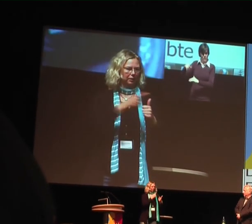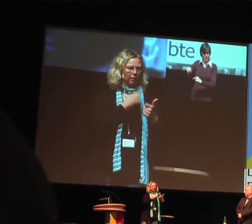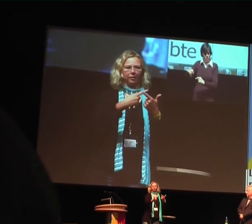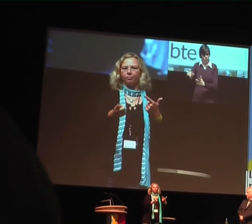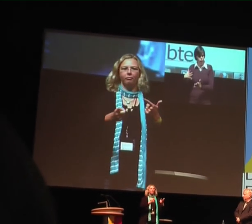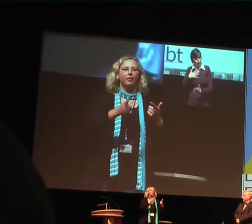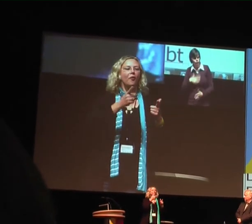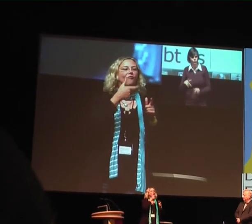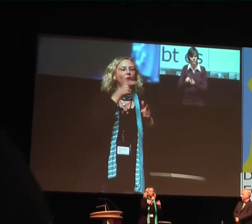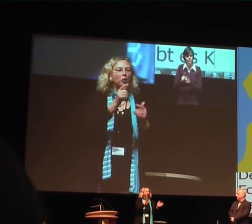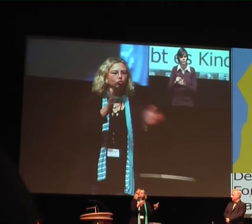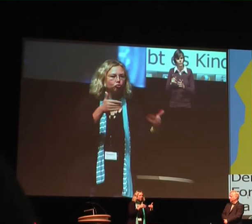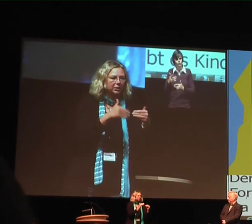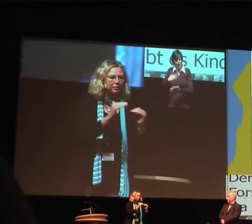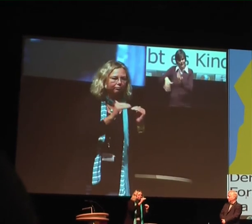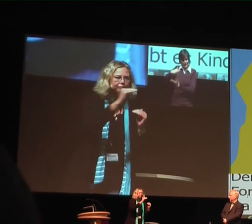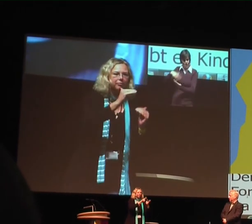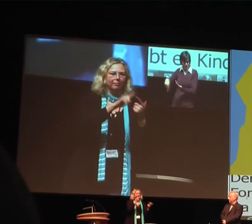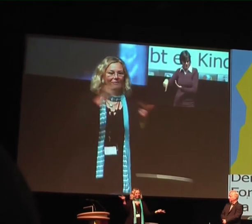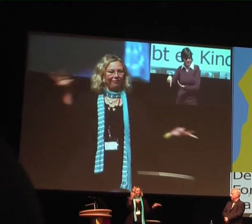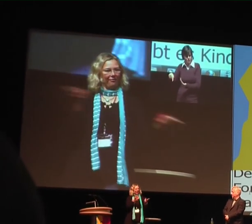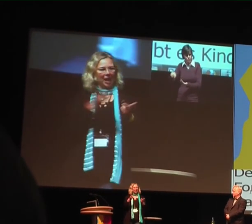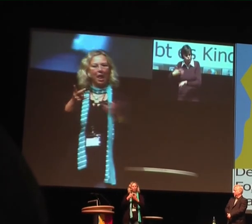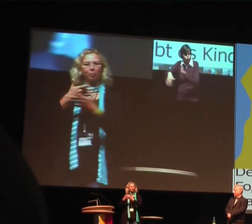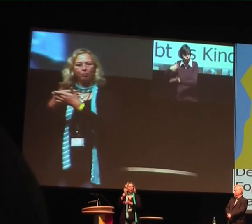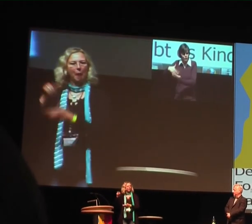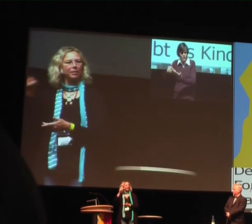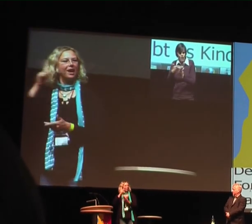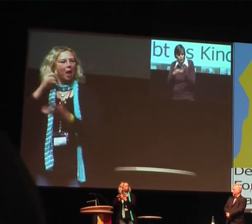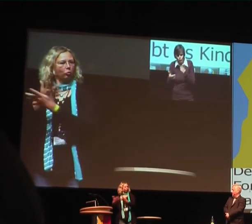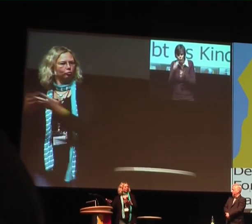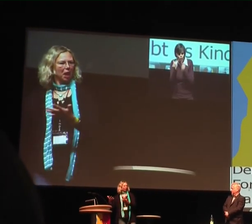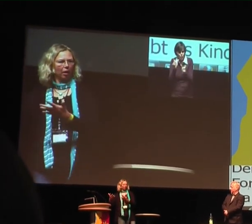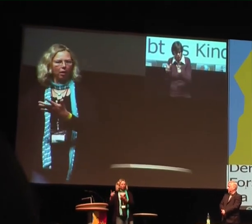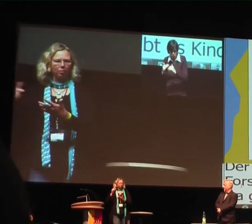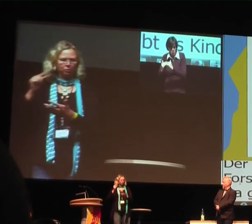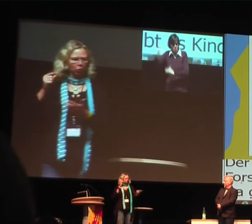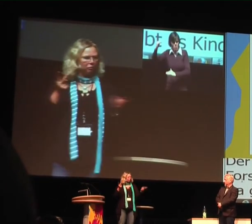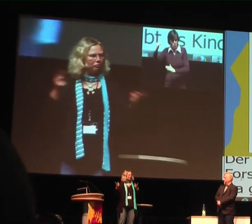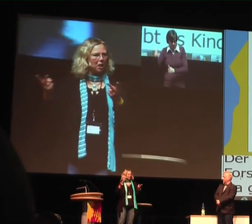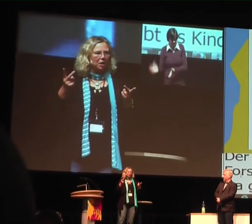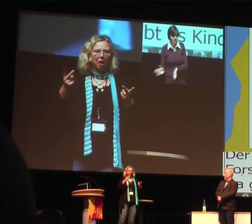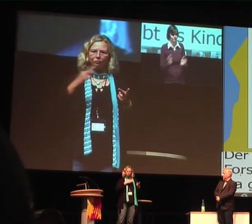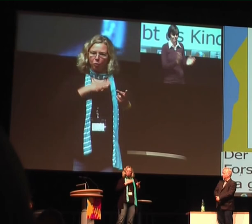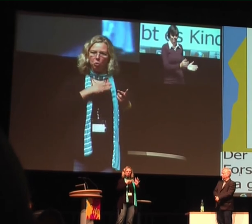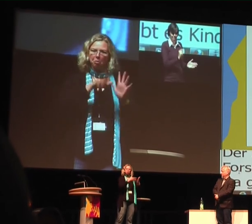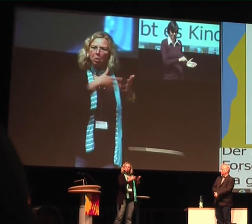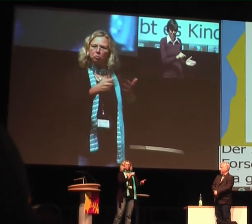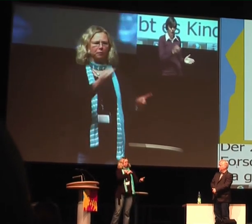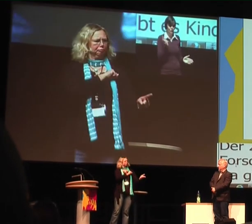Gebärdensprache kommuniziert werden. Die haben eben einen größeren Wortschatz, besseres Sozialverhalten im Vergleich zu Kindern, die das nicht hatten. Und